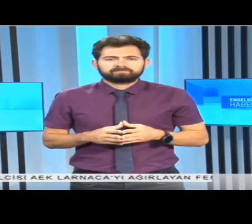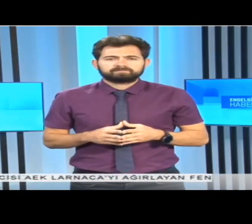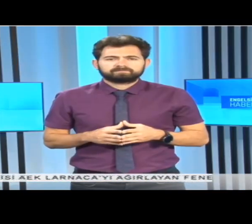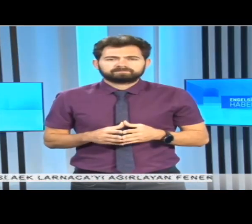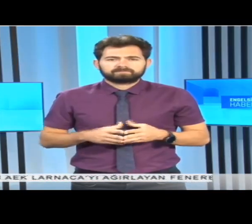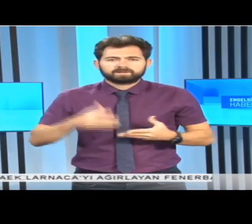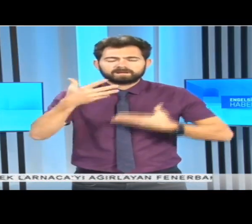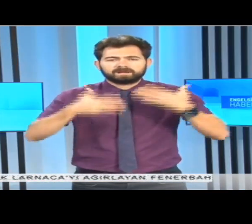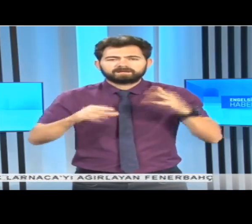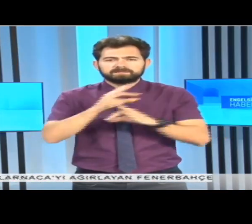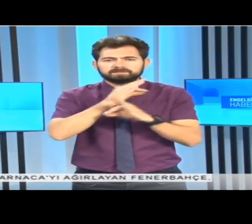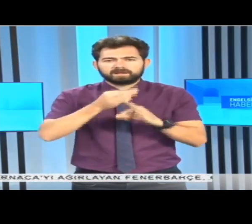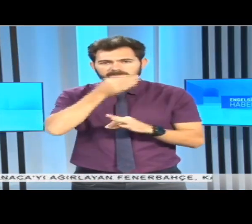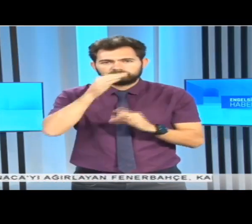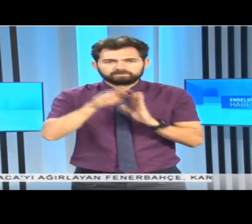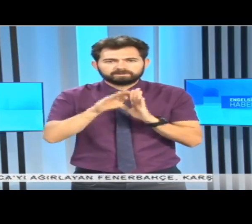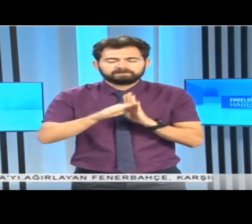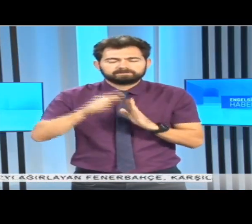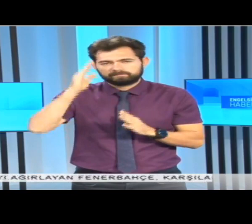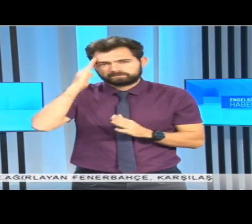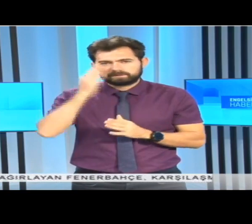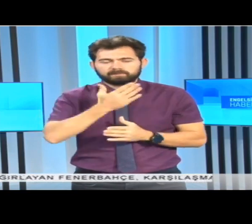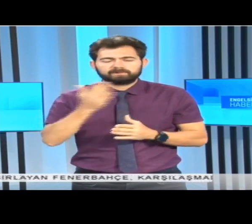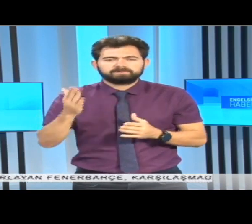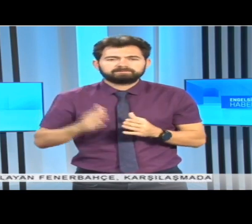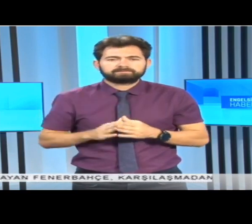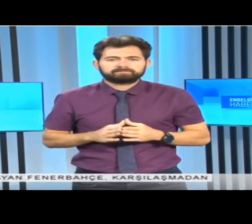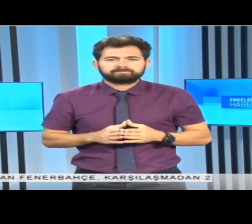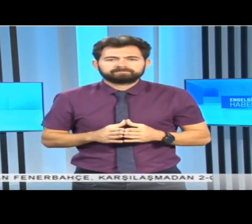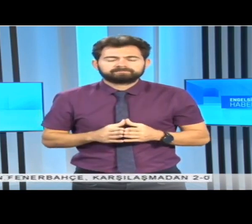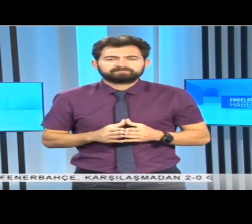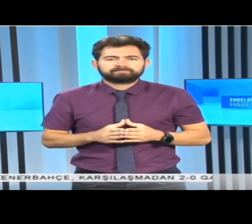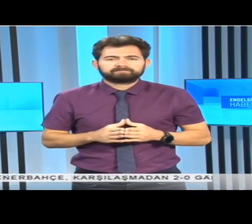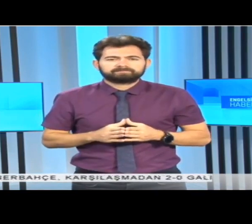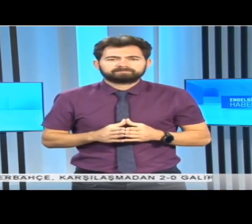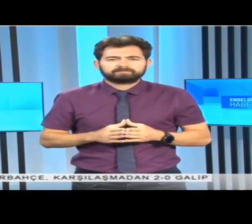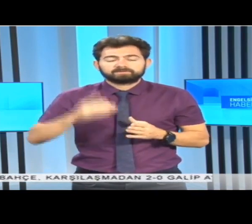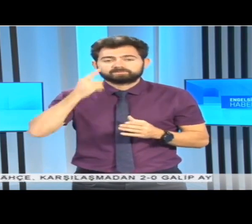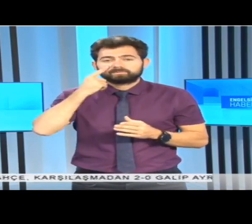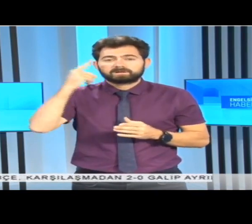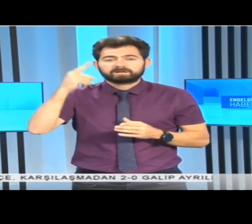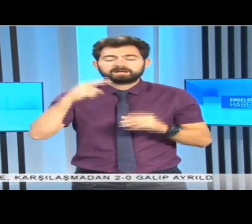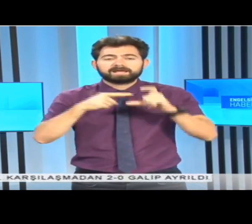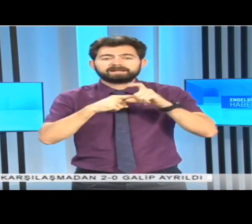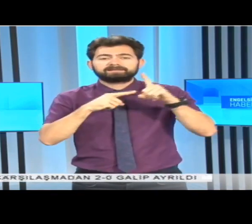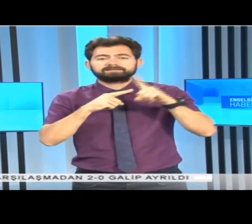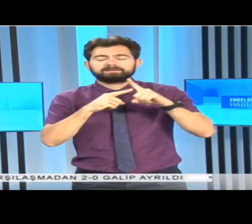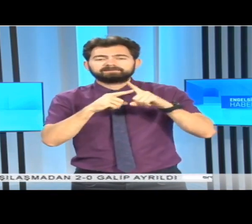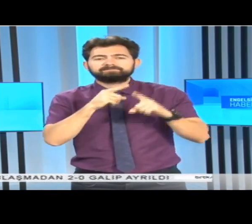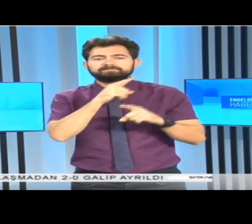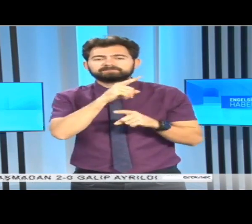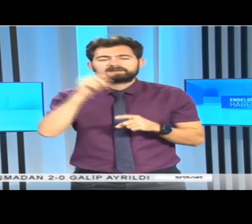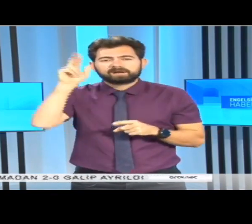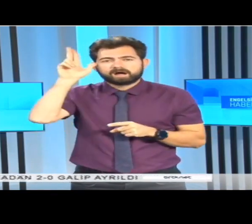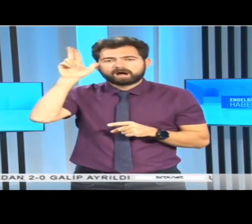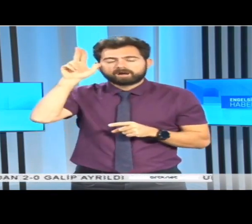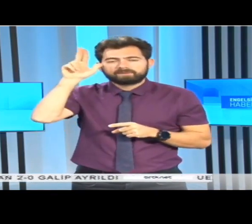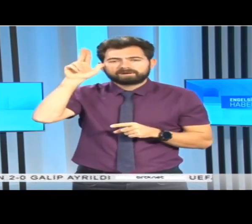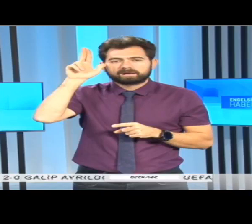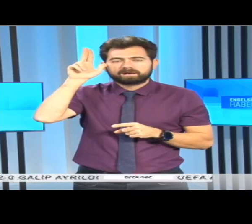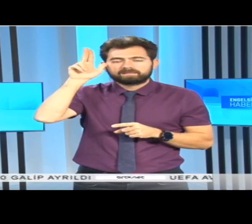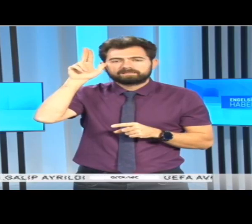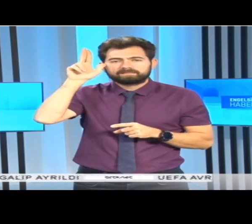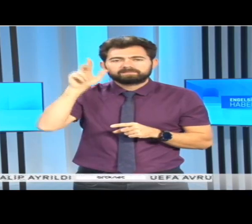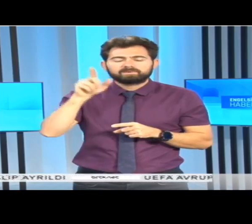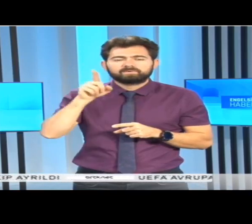Engelsiz Haber Bülteninden merhaba. Cumhurbaşkanı Ersin Tatar, ABD